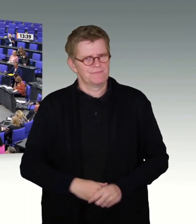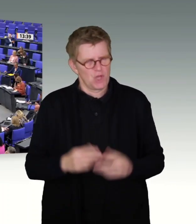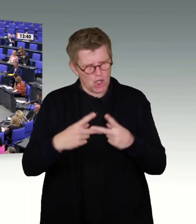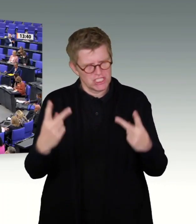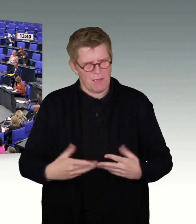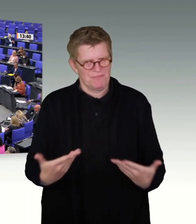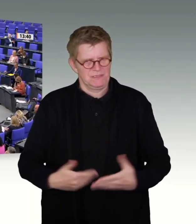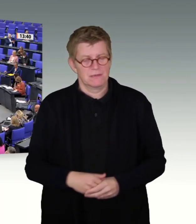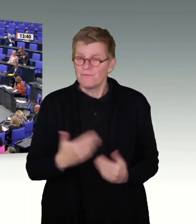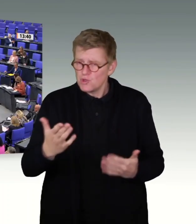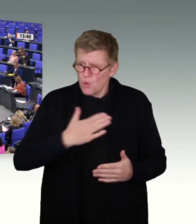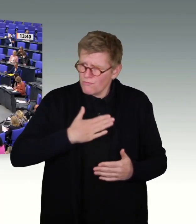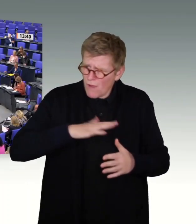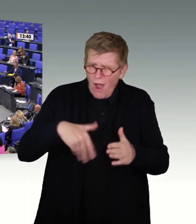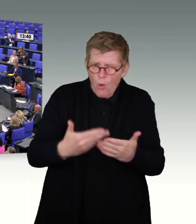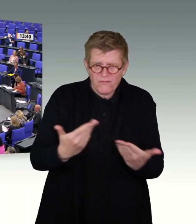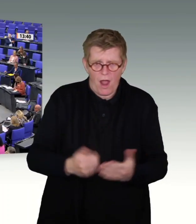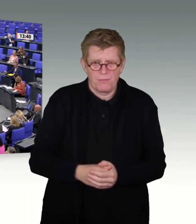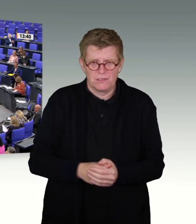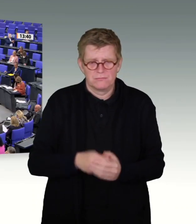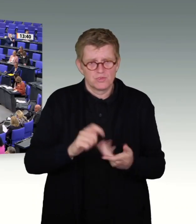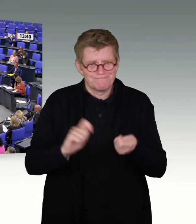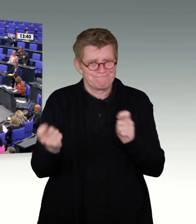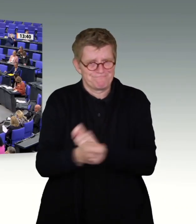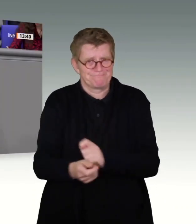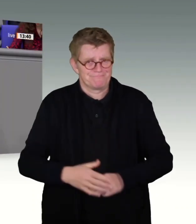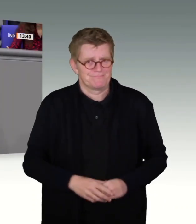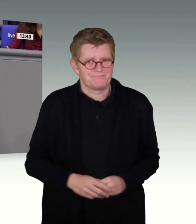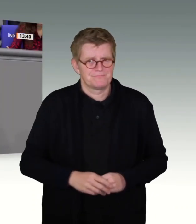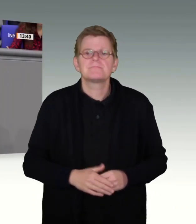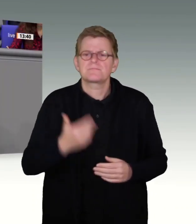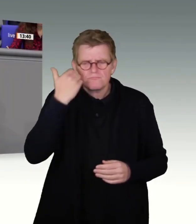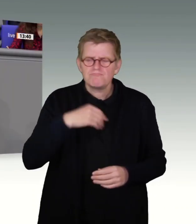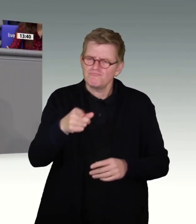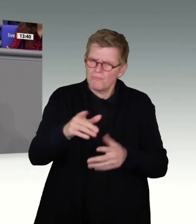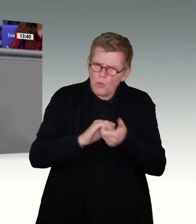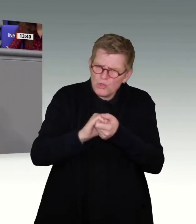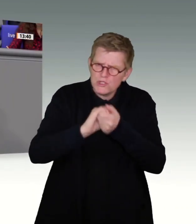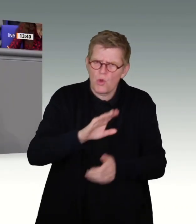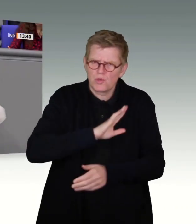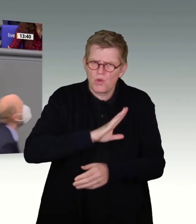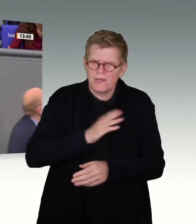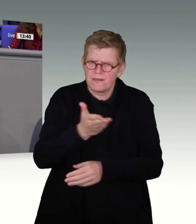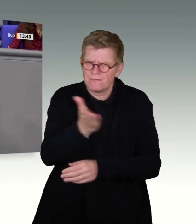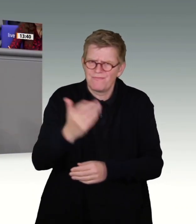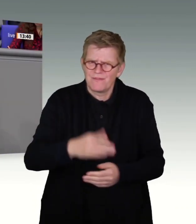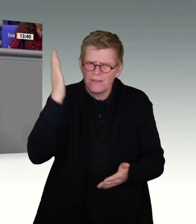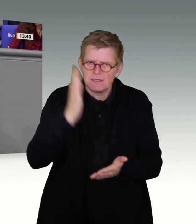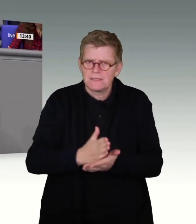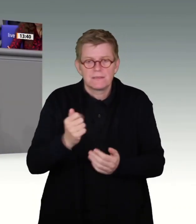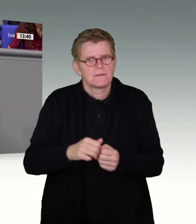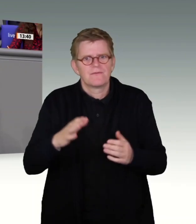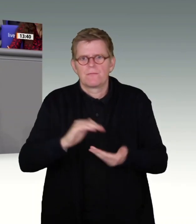Das ist unsere Aufgabe, das schleunigst zu ändern. Und Sie, liebe Kolleginnen und Kollegen von der Union, sollten doch endlich dem Fetisch anlassloser